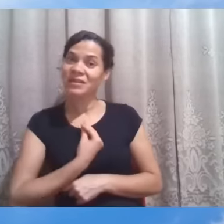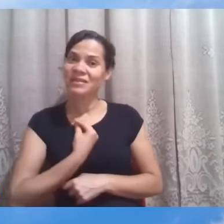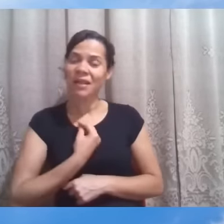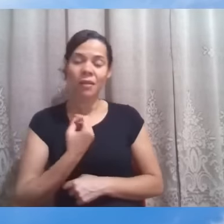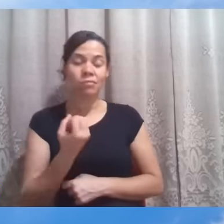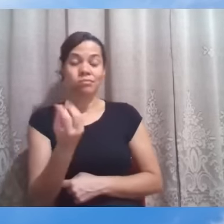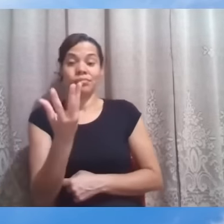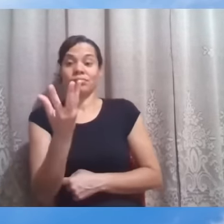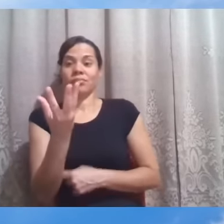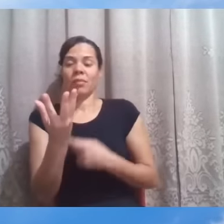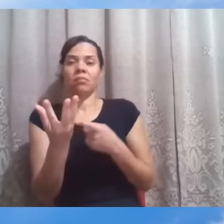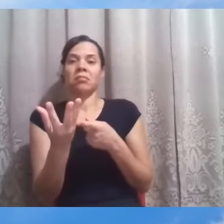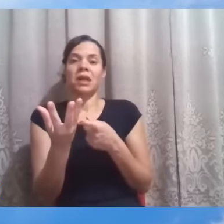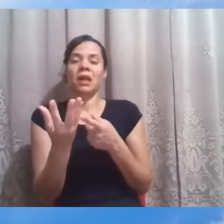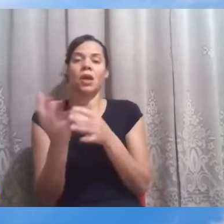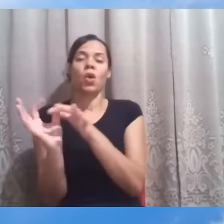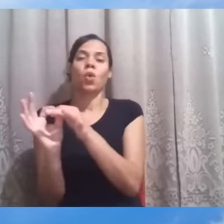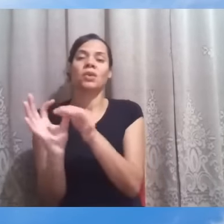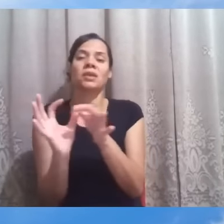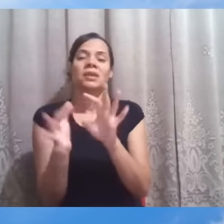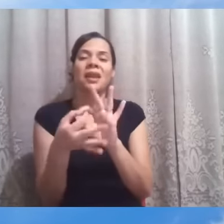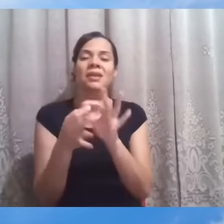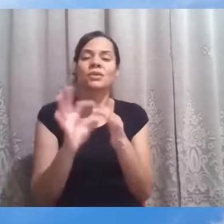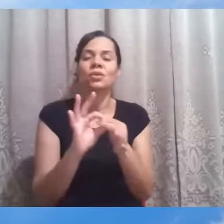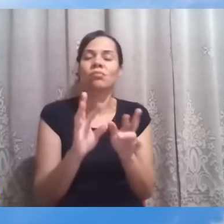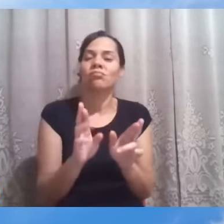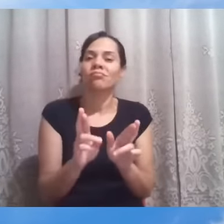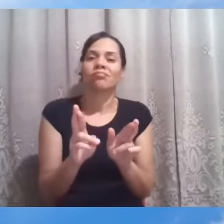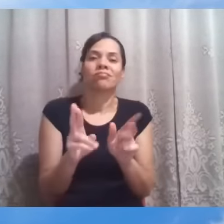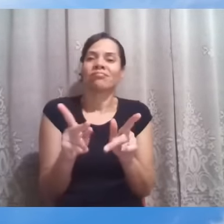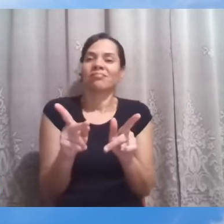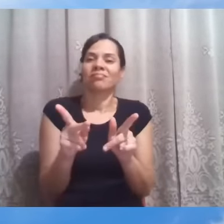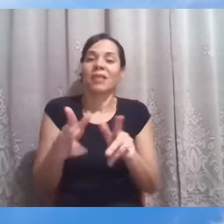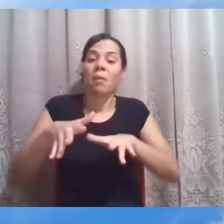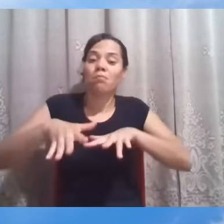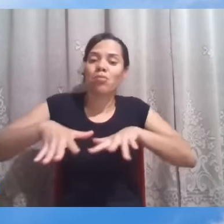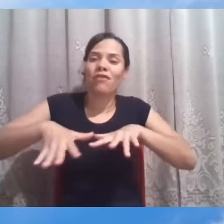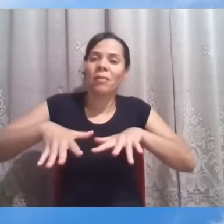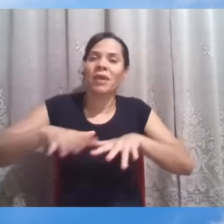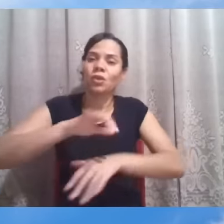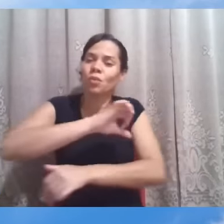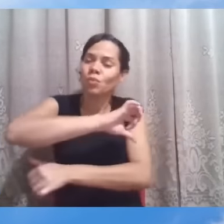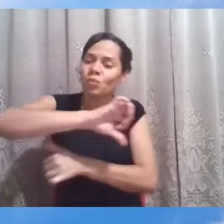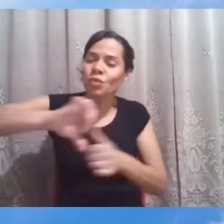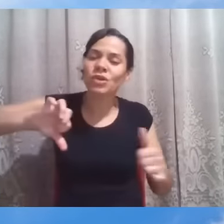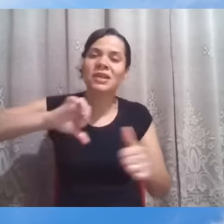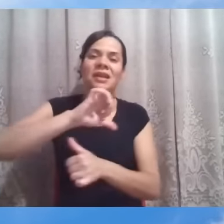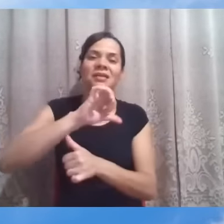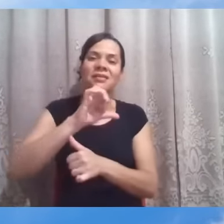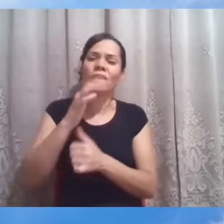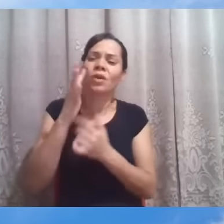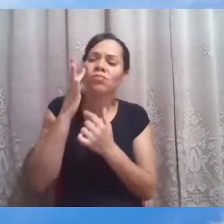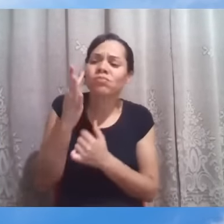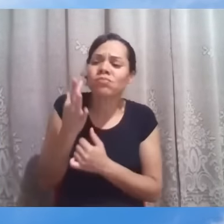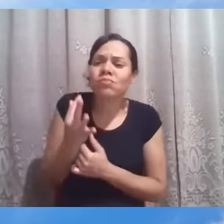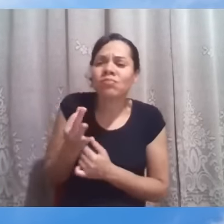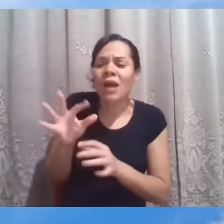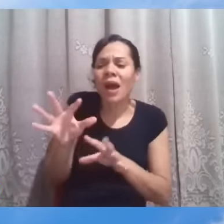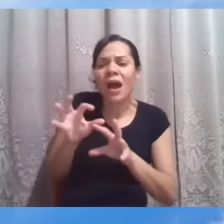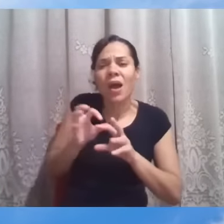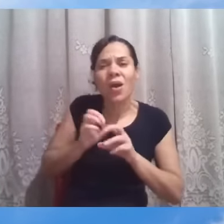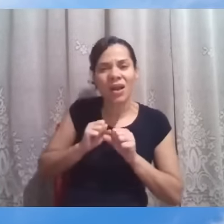em movimentos de mudança, de identificá-los, de compreendê-los, de acolhê-los. Como